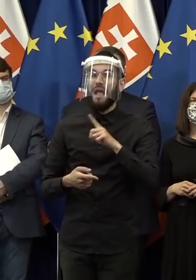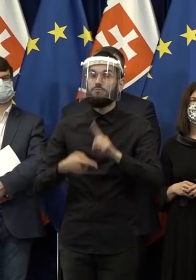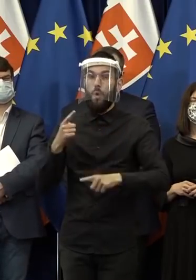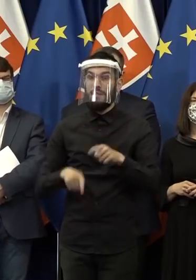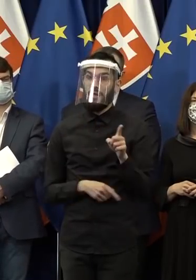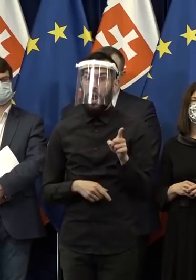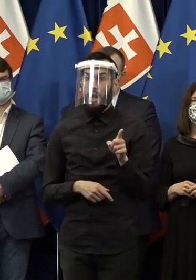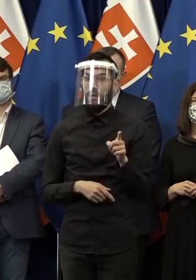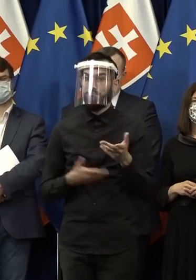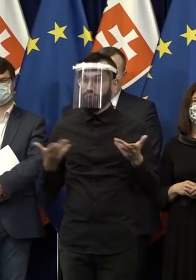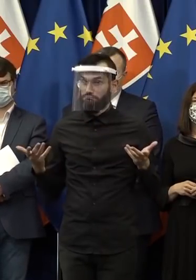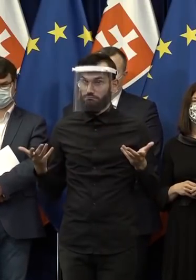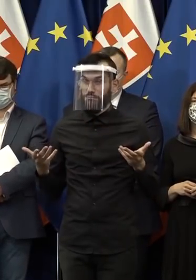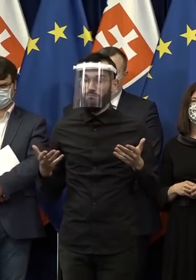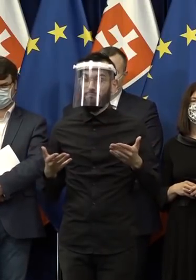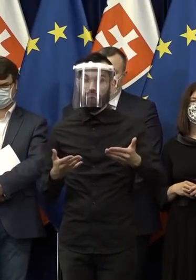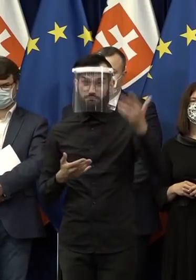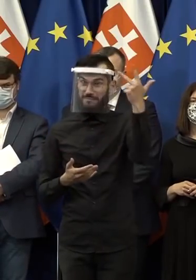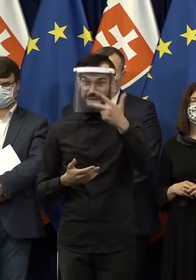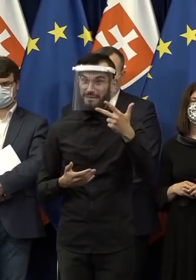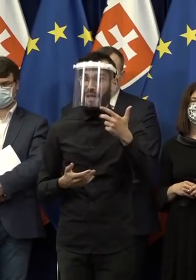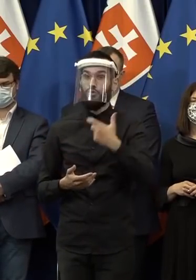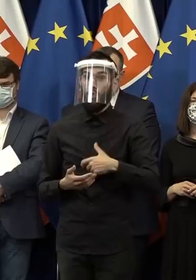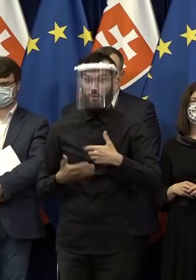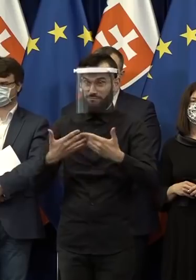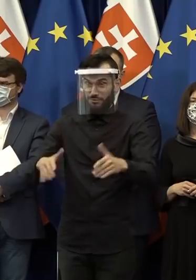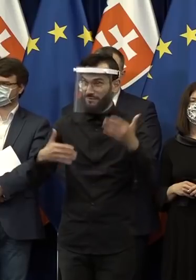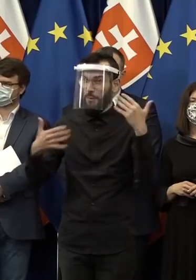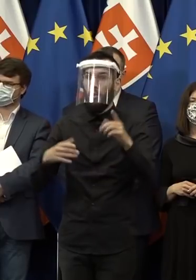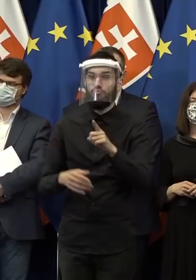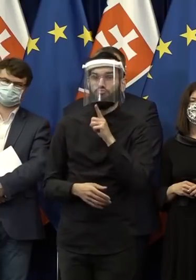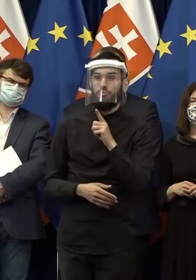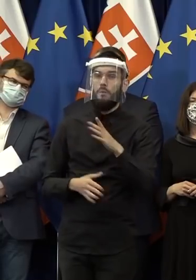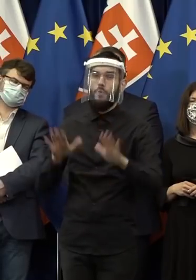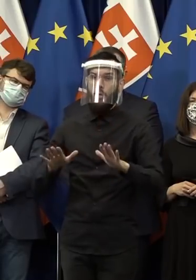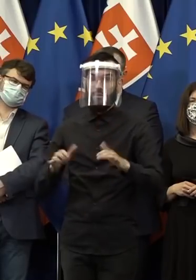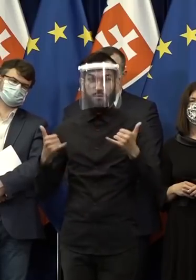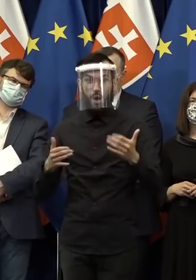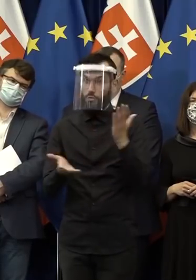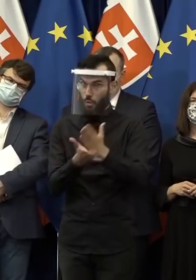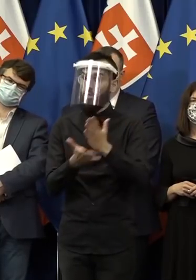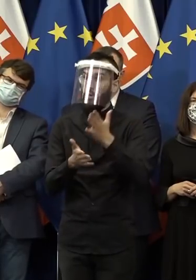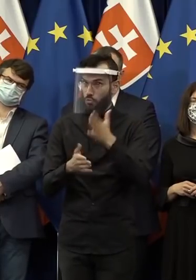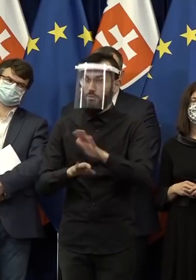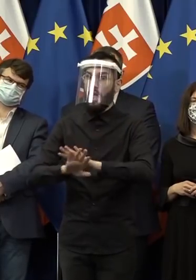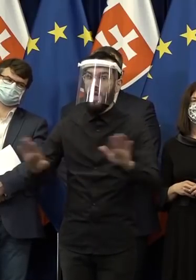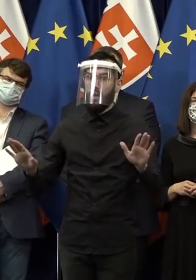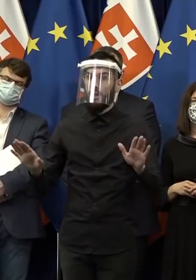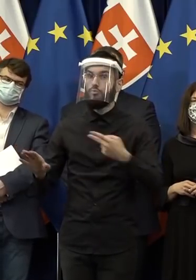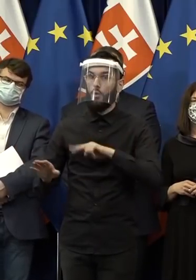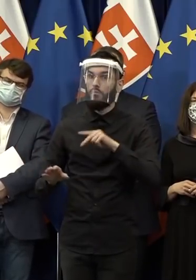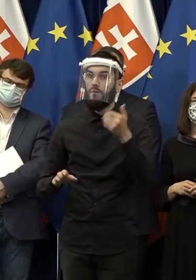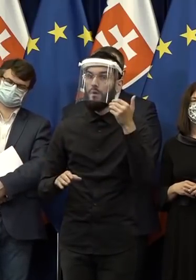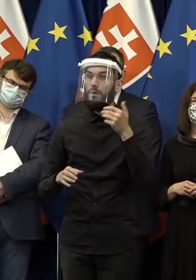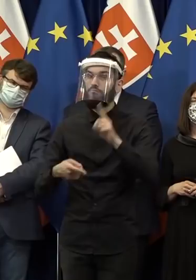No konečne, po 30. rokoch, od revolúcie, bude hmotná zodpovednosť politikov alebo verejných činičelov. to, že